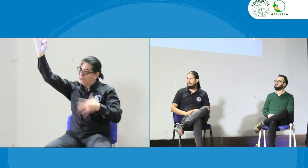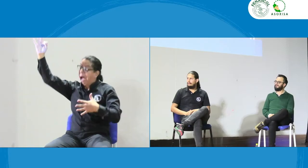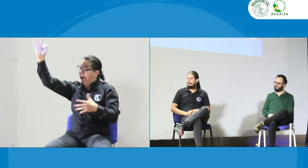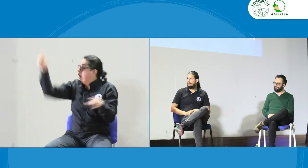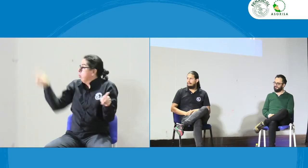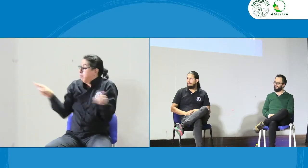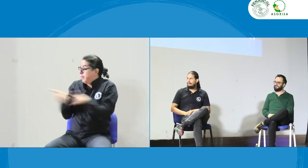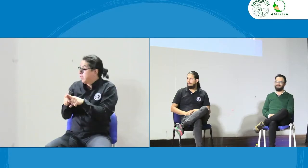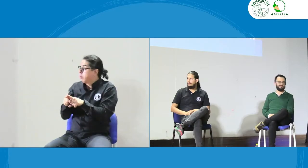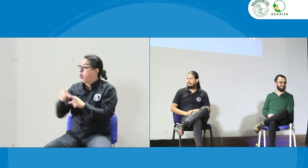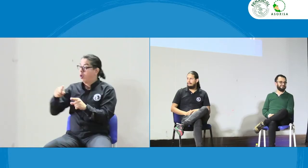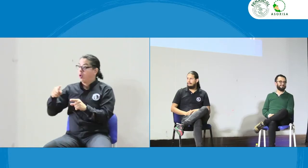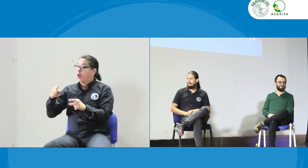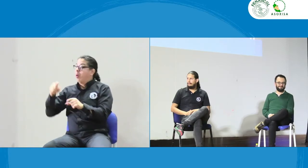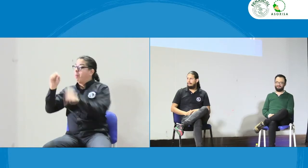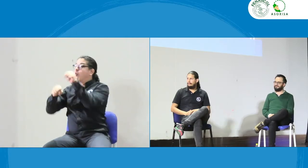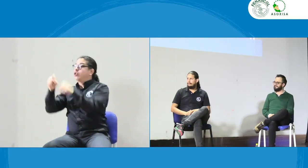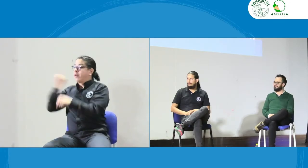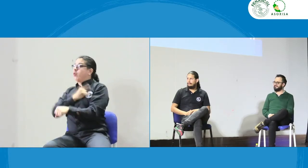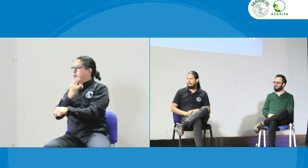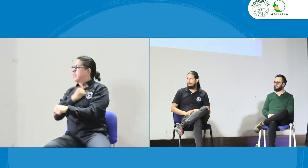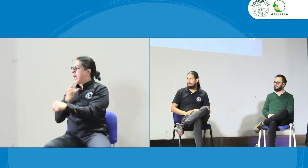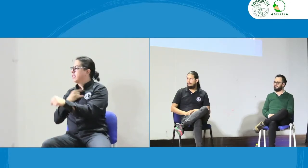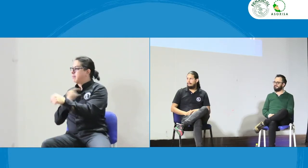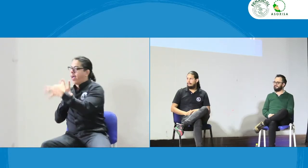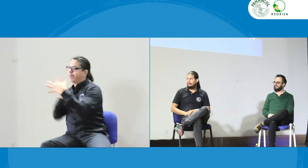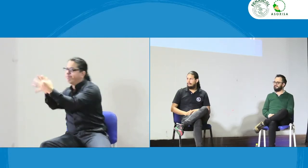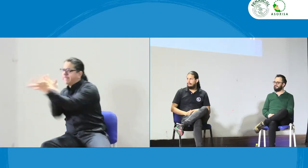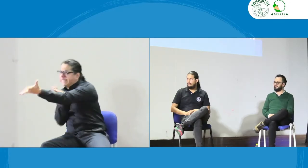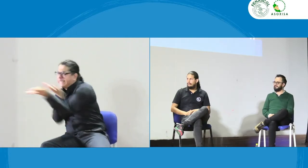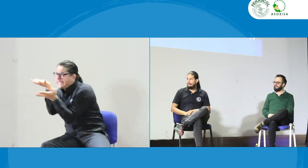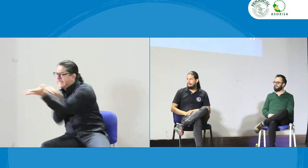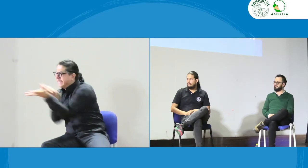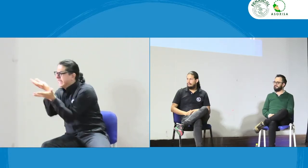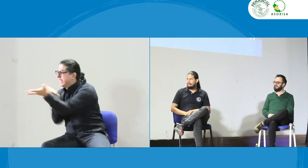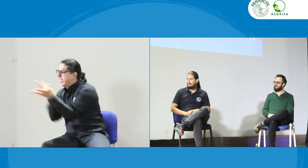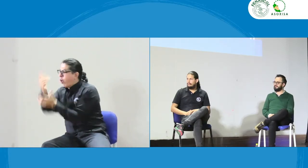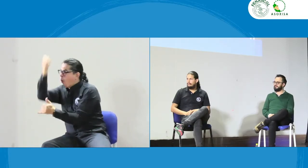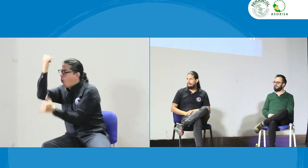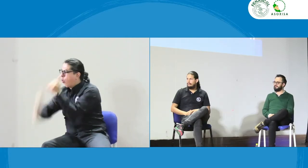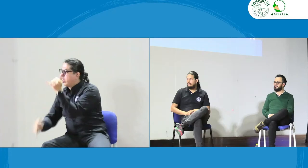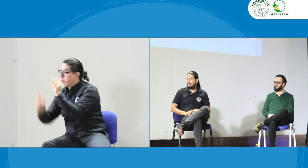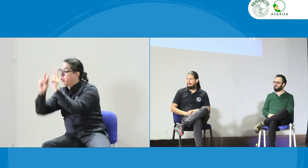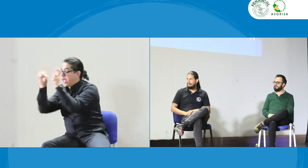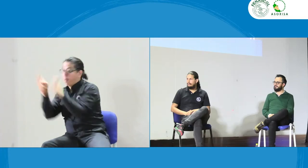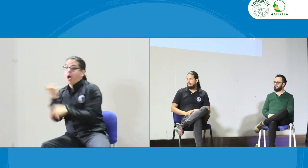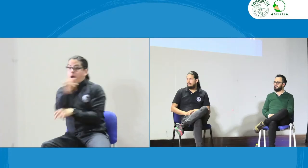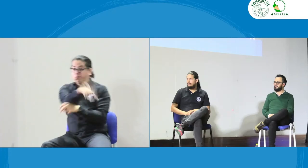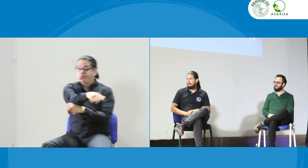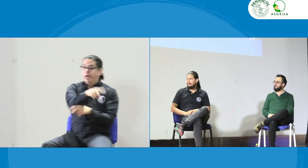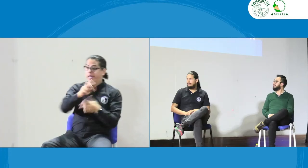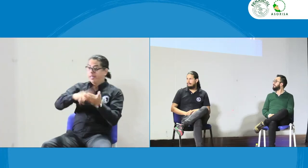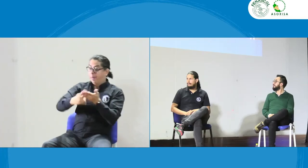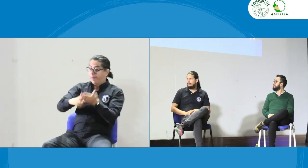un juramento hipocrático entonces por lo tanto deben estar es importante que las